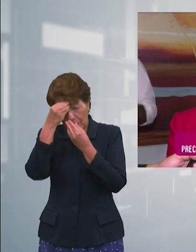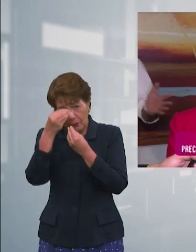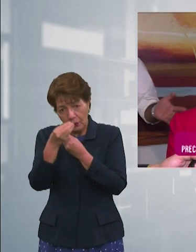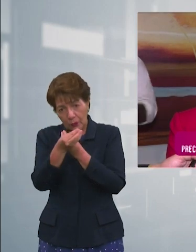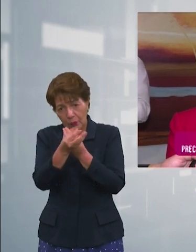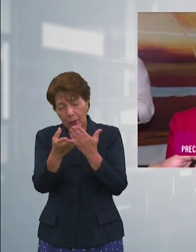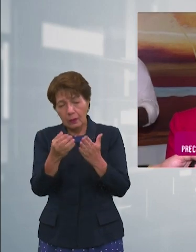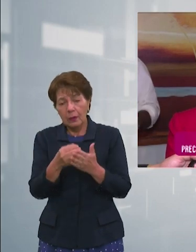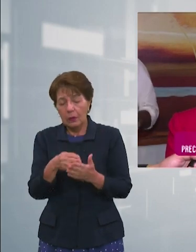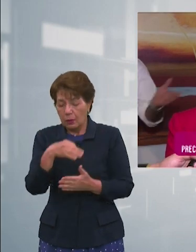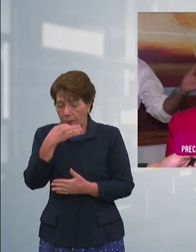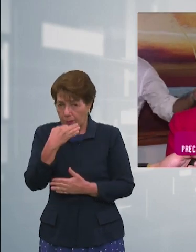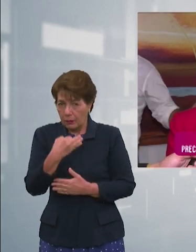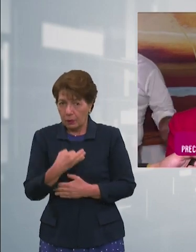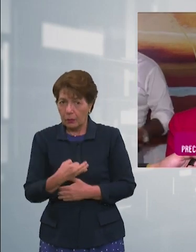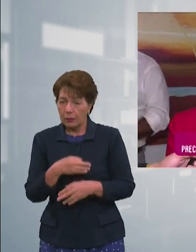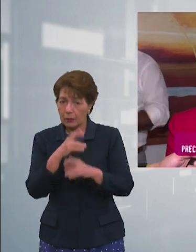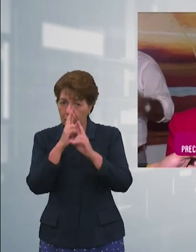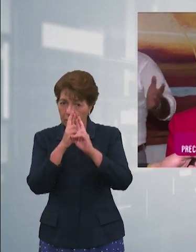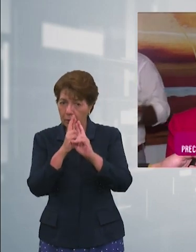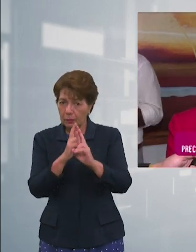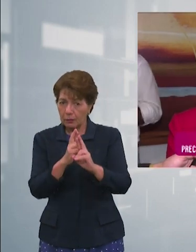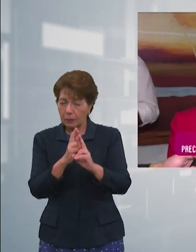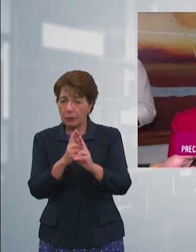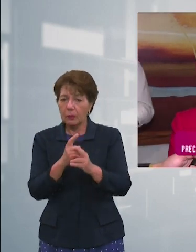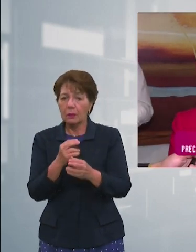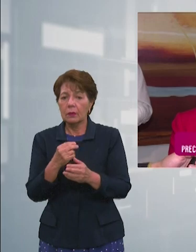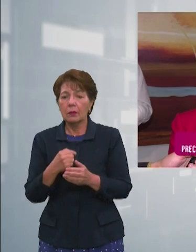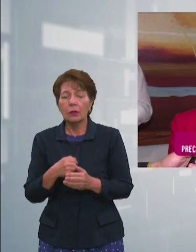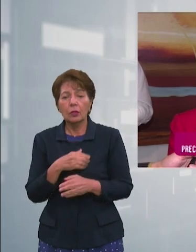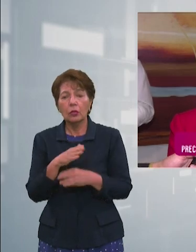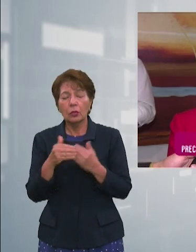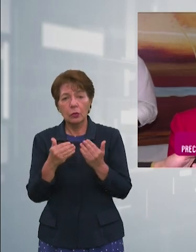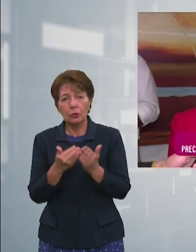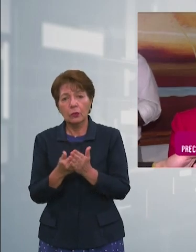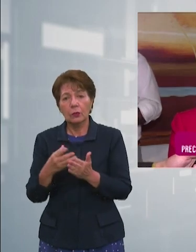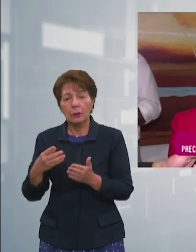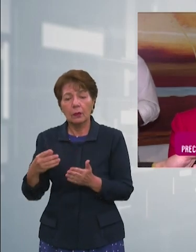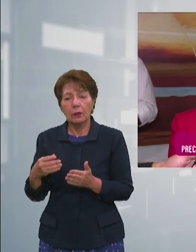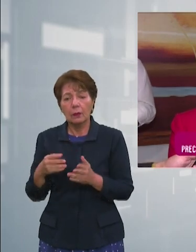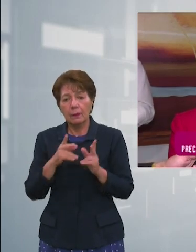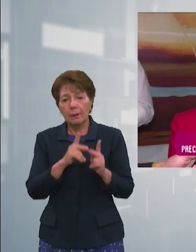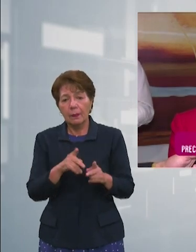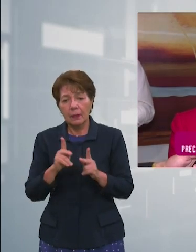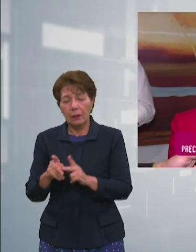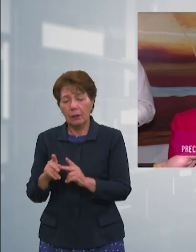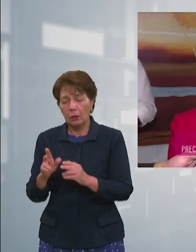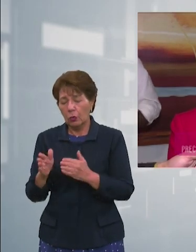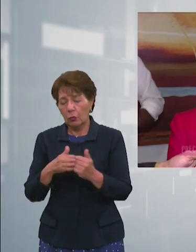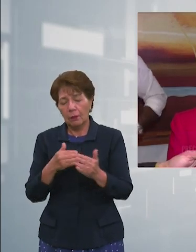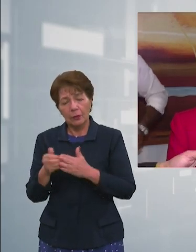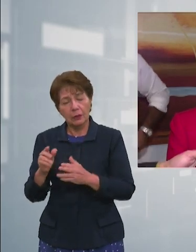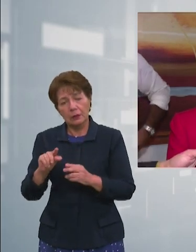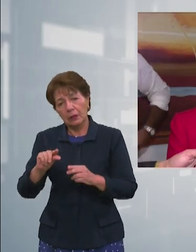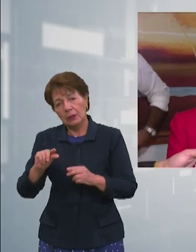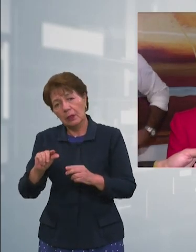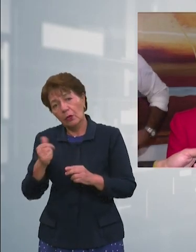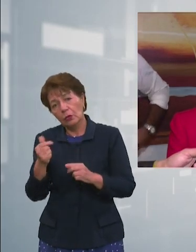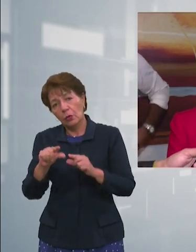seriedad y el respeto que yo profeso a todas las personas aunque sean mis adversarios decirle al señor